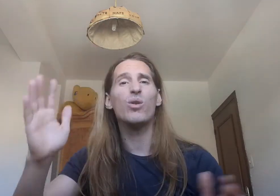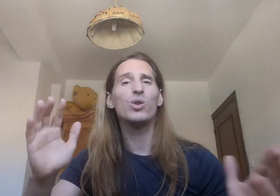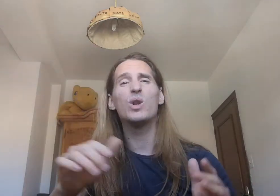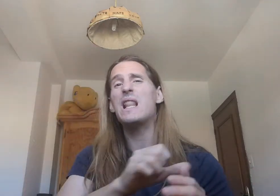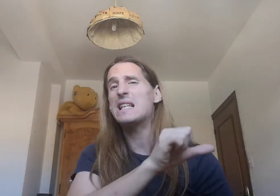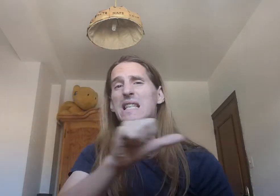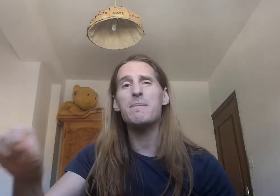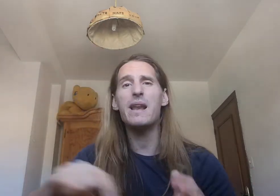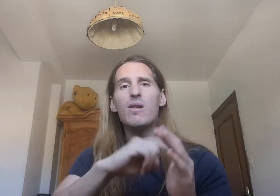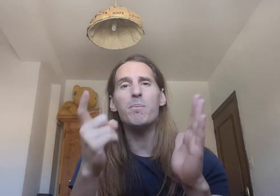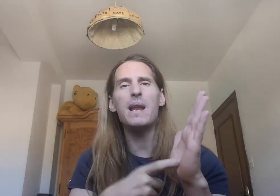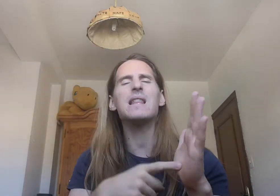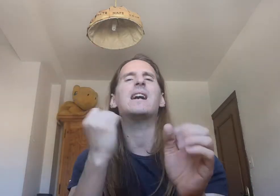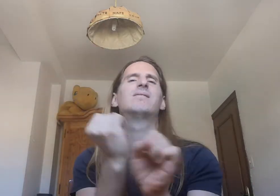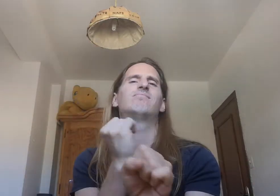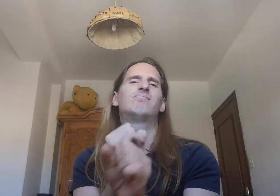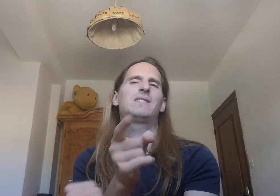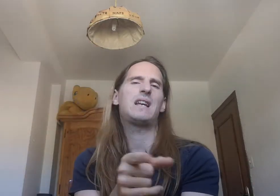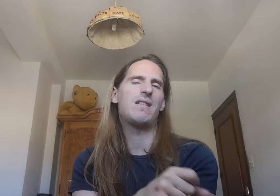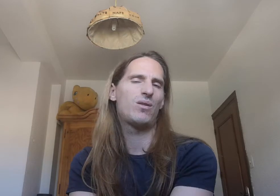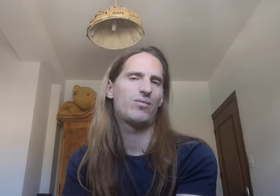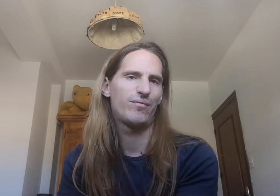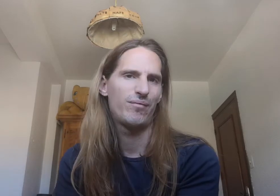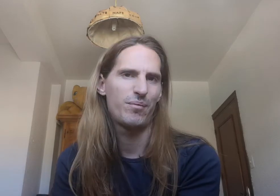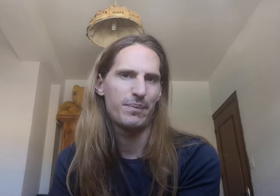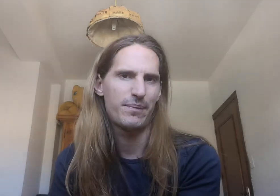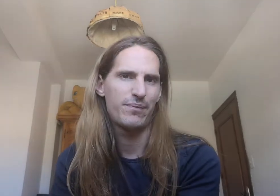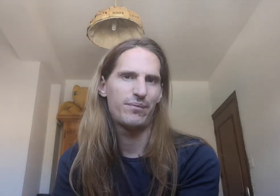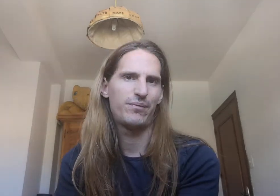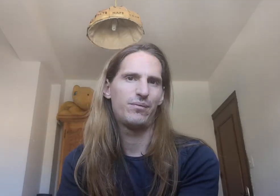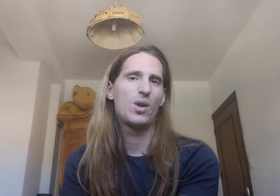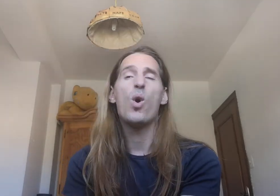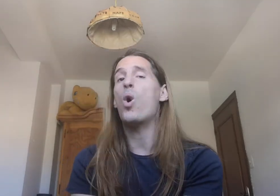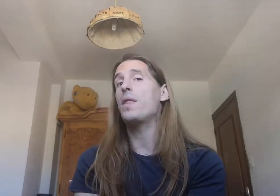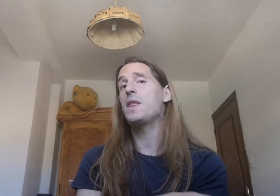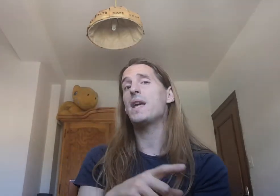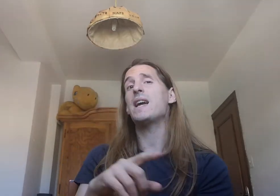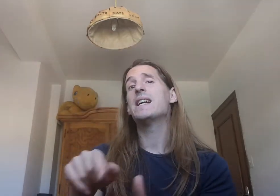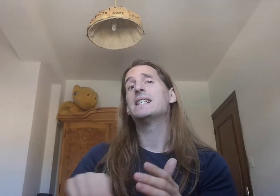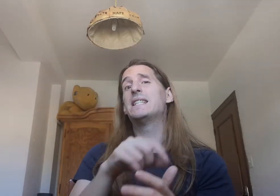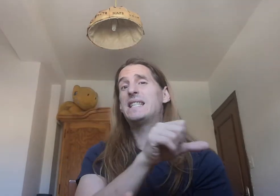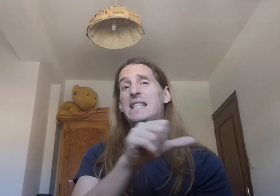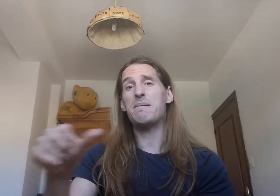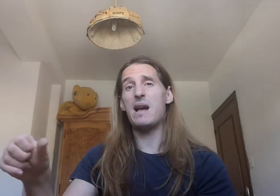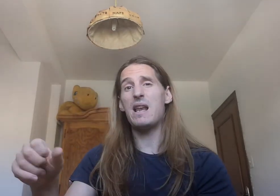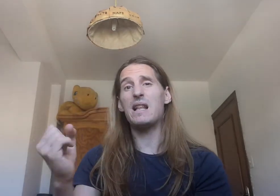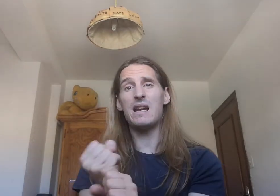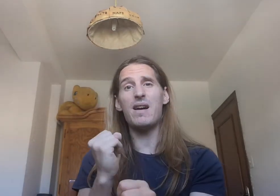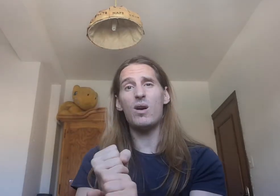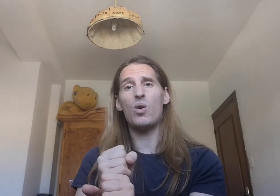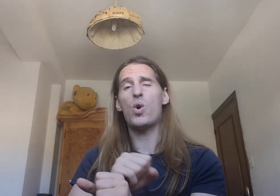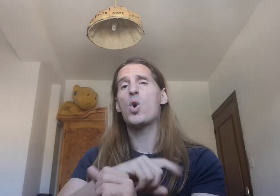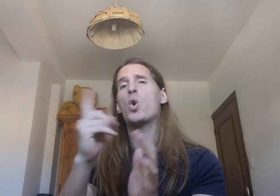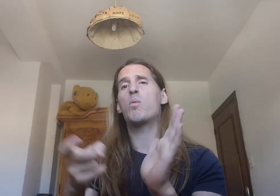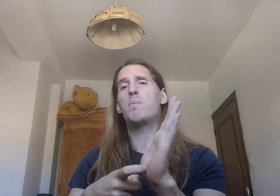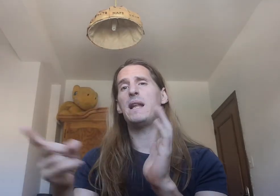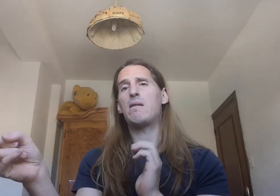La semana completa Trabajo O dices Semana Trabajo Completa